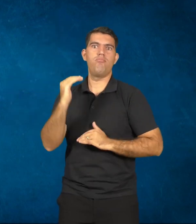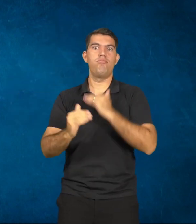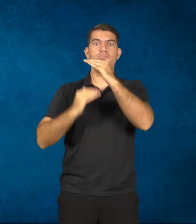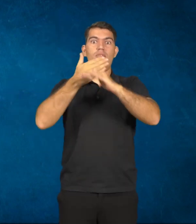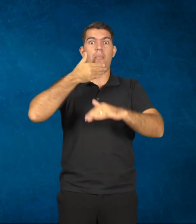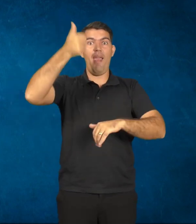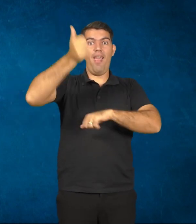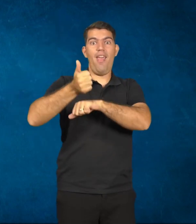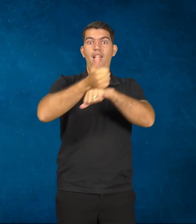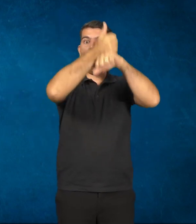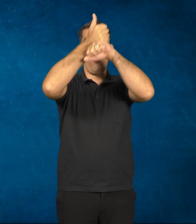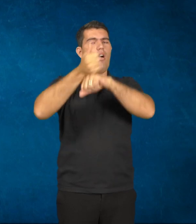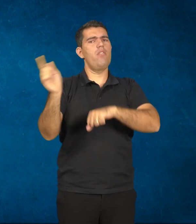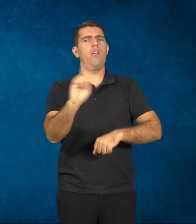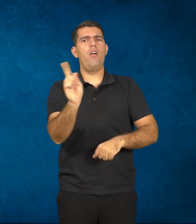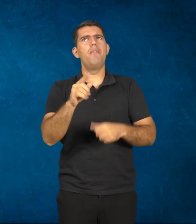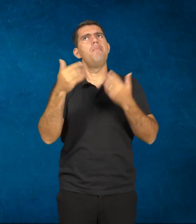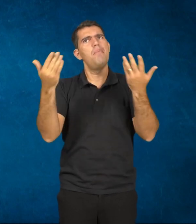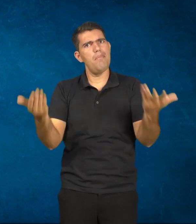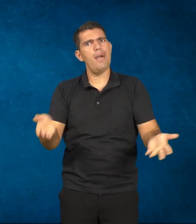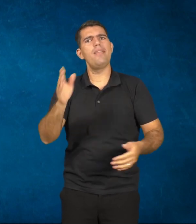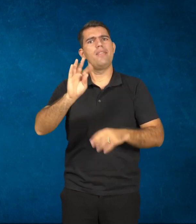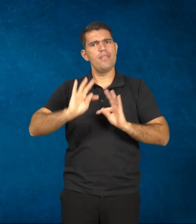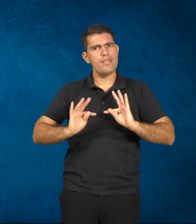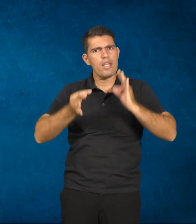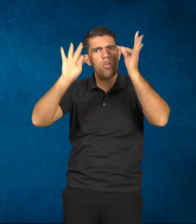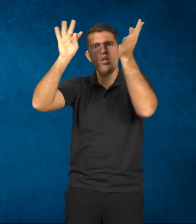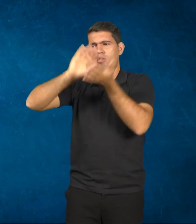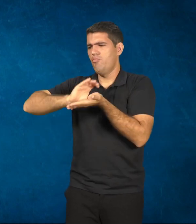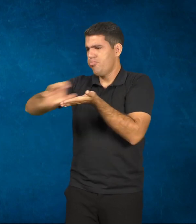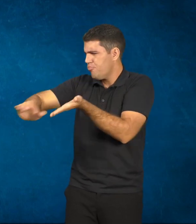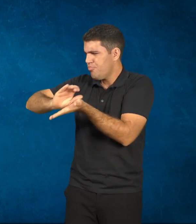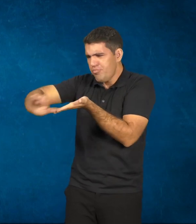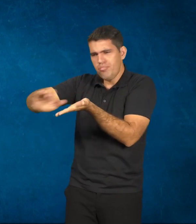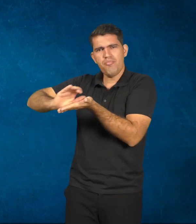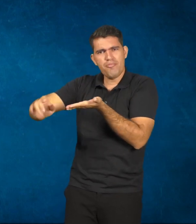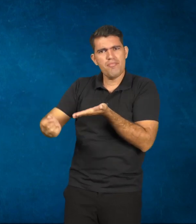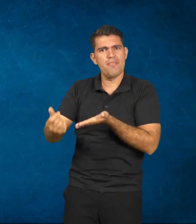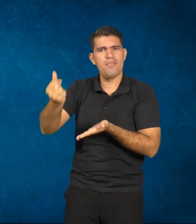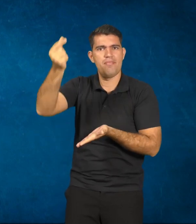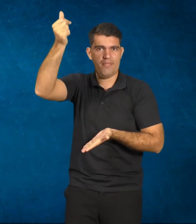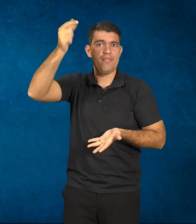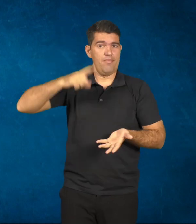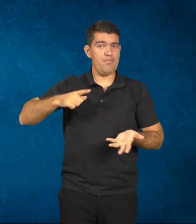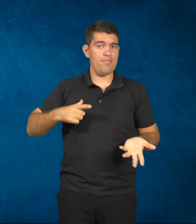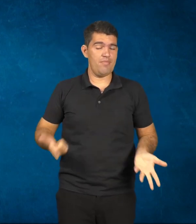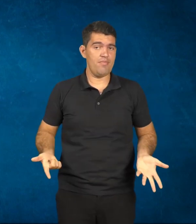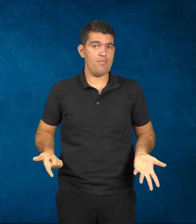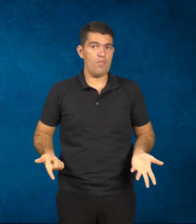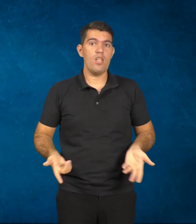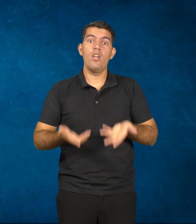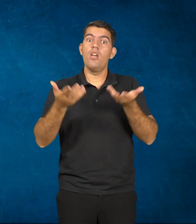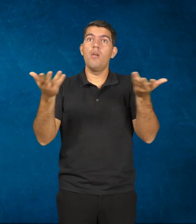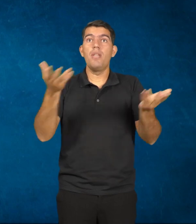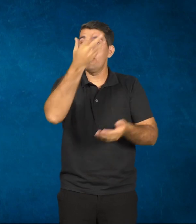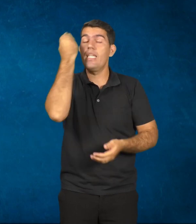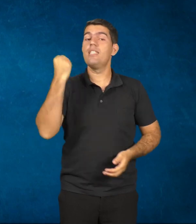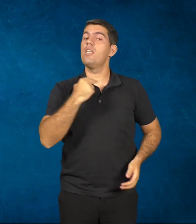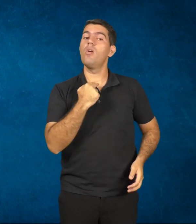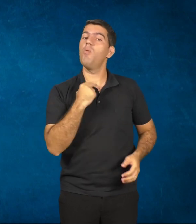de ter havido um investimento altíssimo em tecnologia dentro das salas de aula. Nós não podemos esquecer que a falta de capacitação